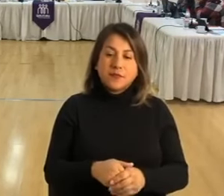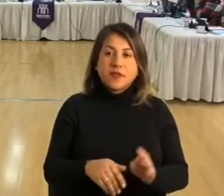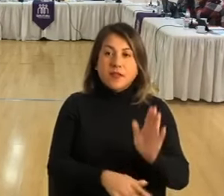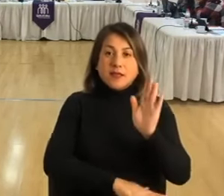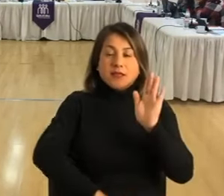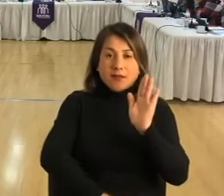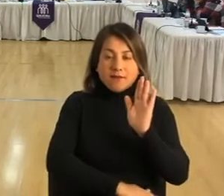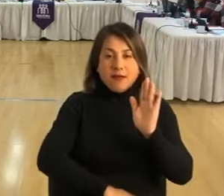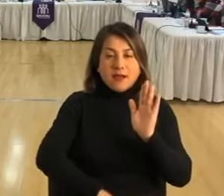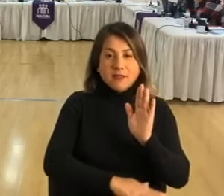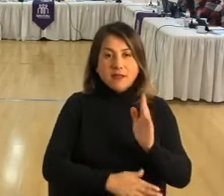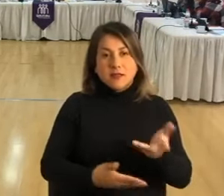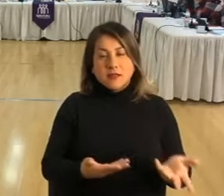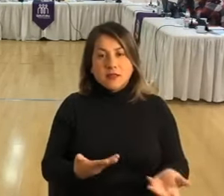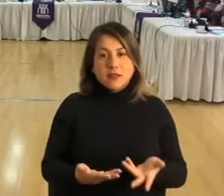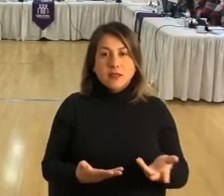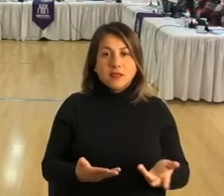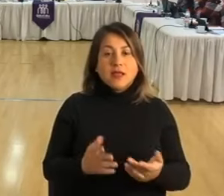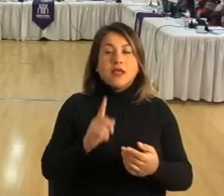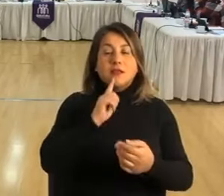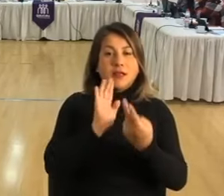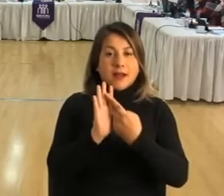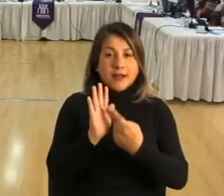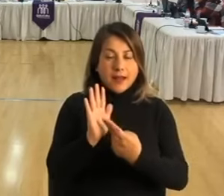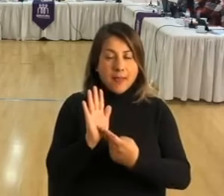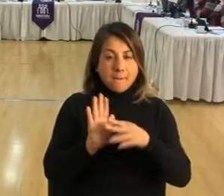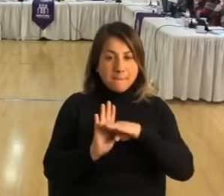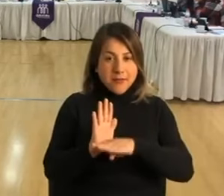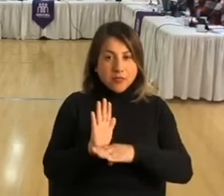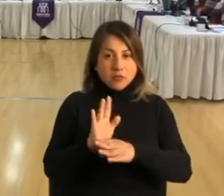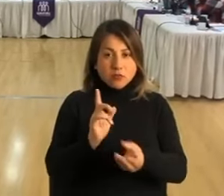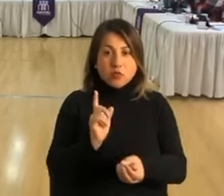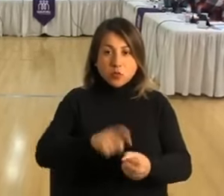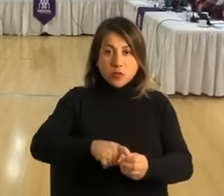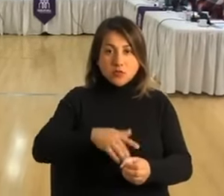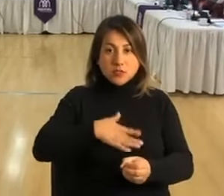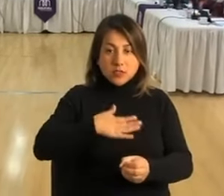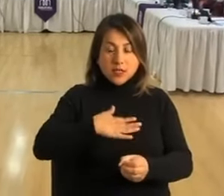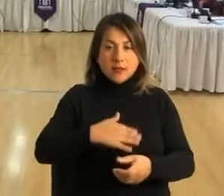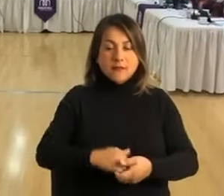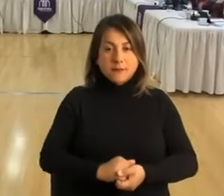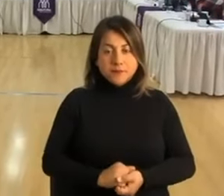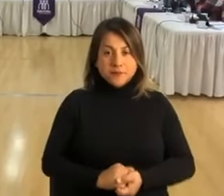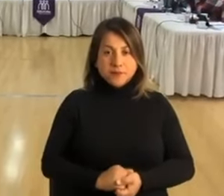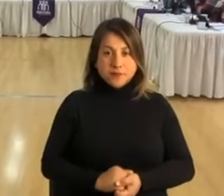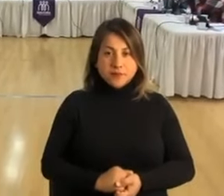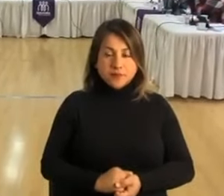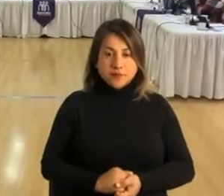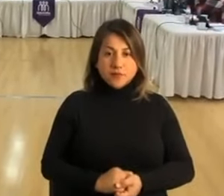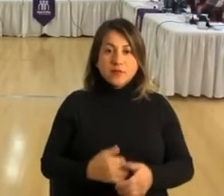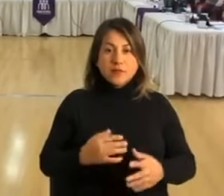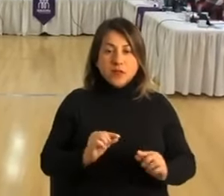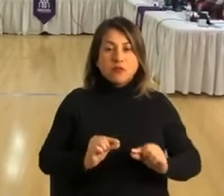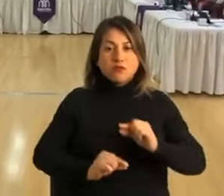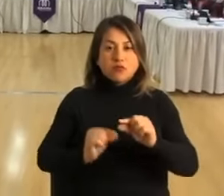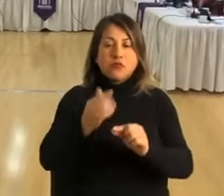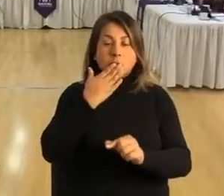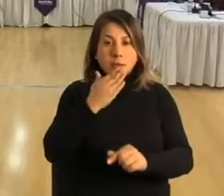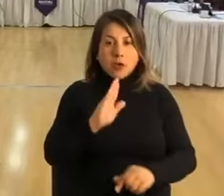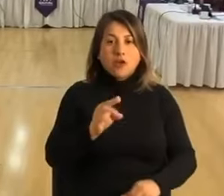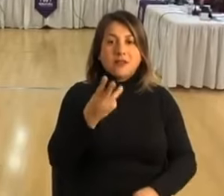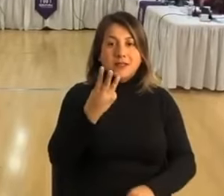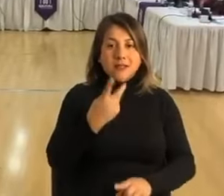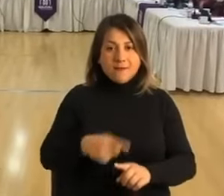bases, que en el fondo son el reglamento de postulación, ha sido mejorado en tres